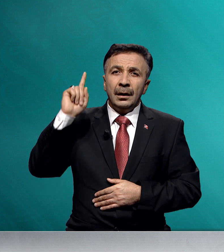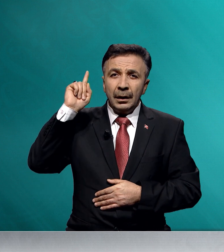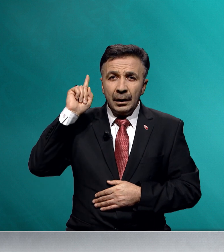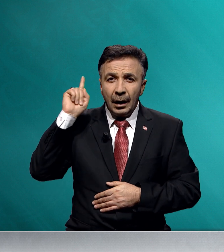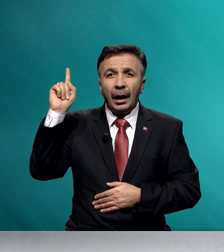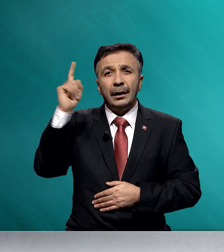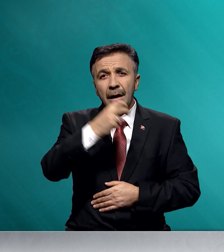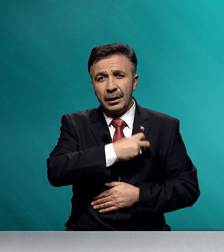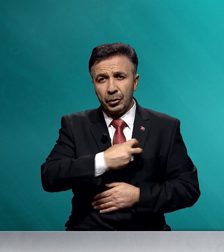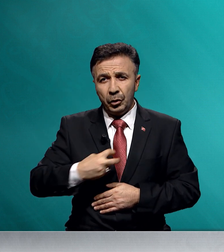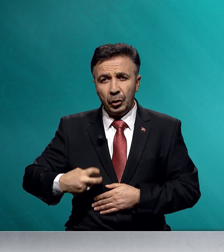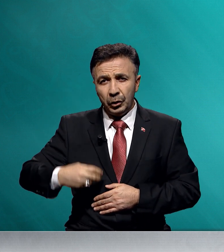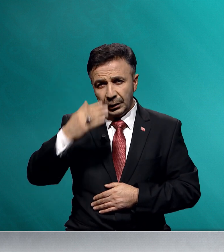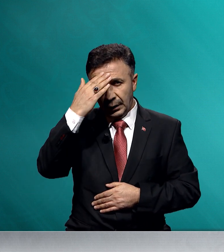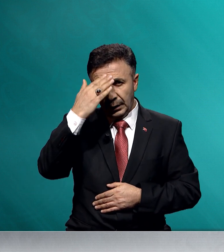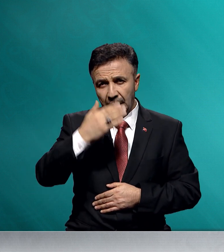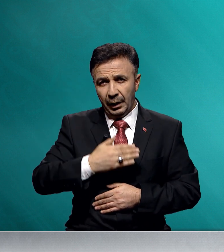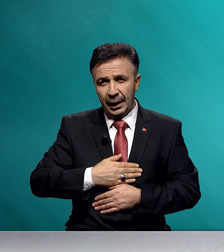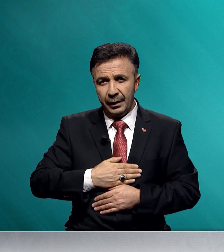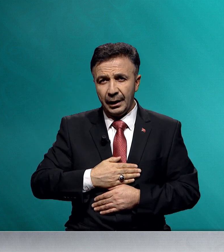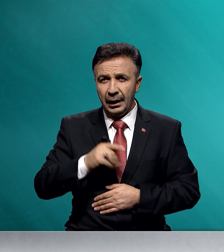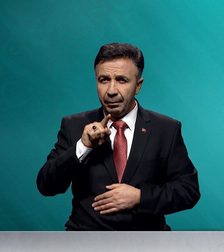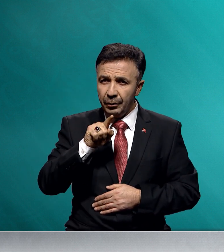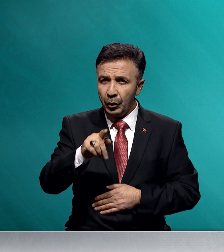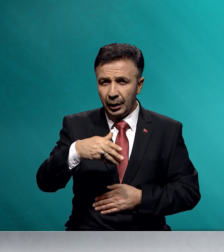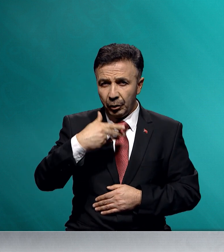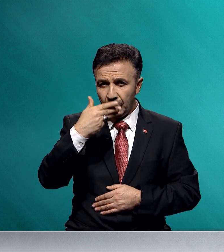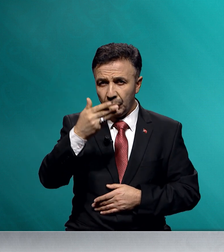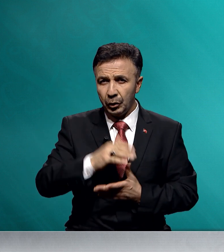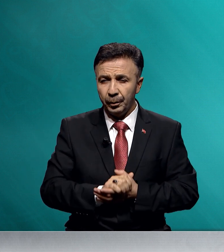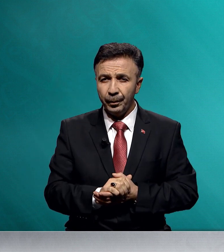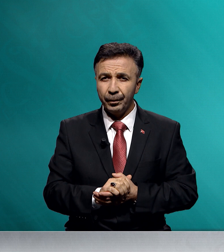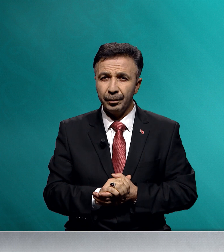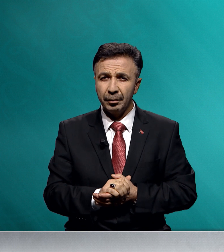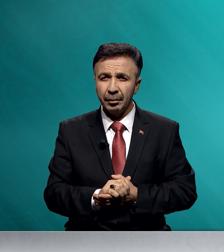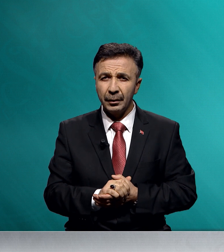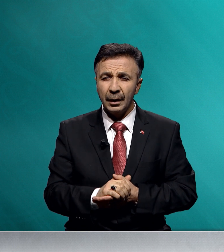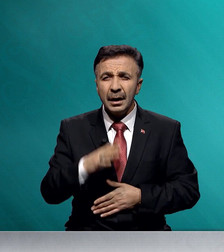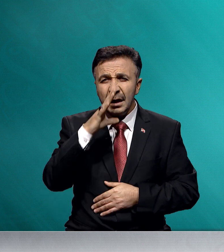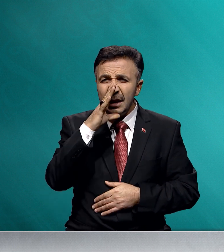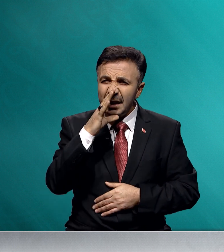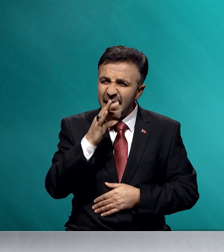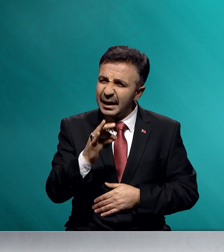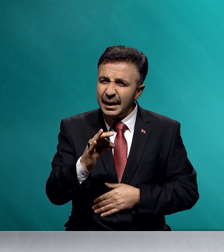Allah Resulü sallallahu aleyhi ve sellem şöyle buyuruyor. Kim